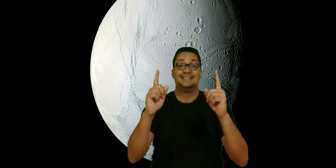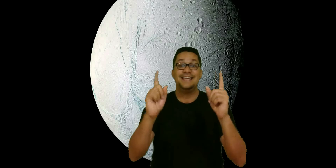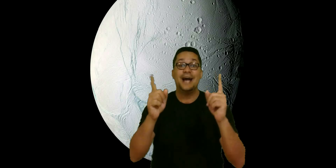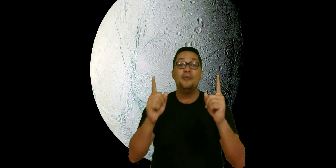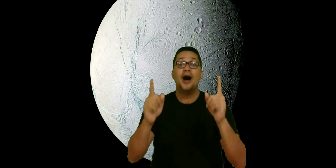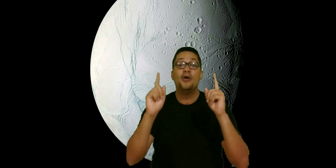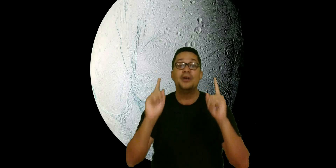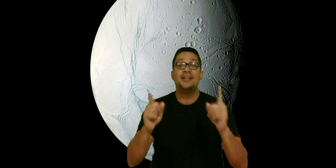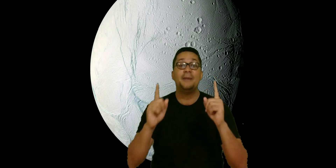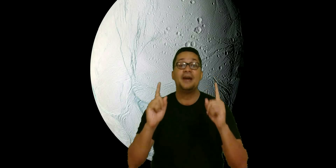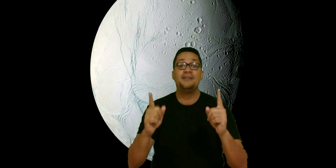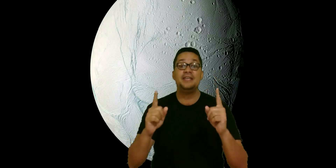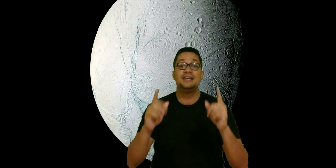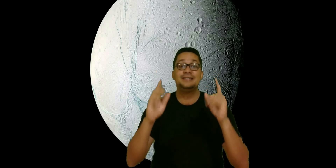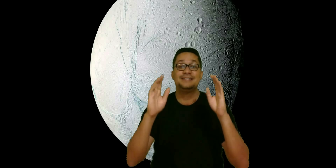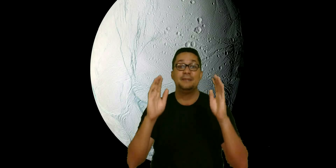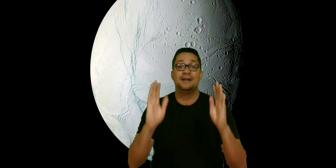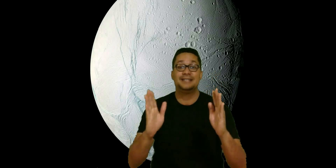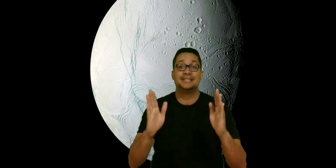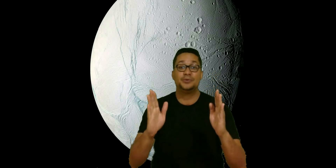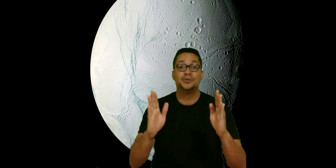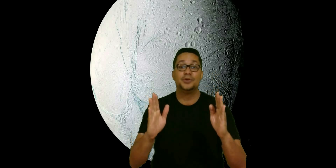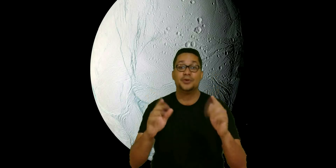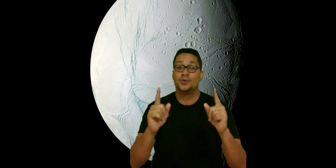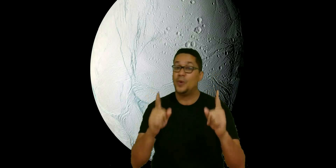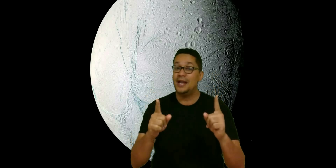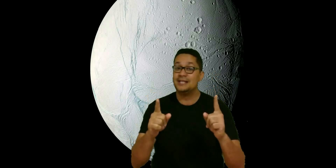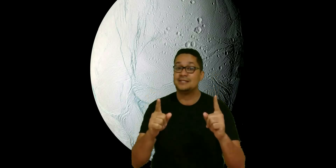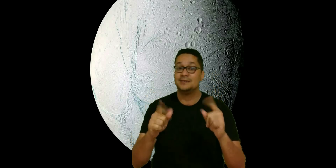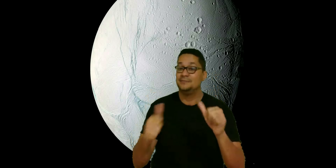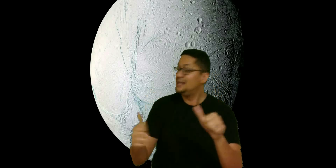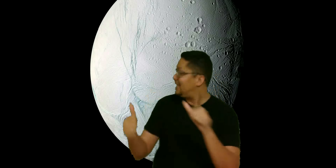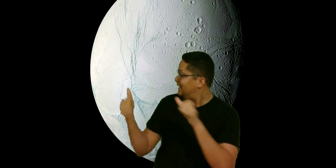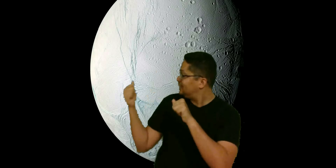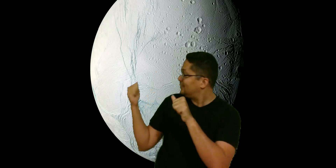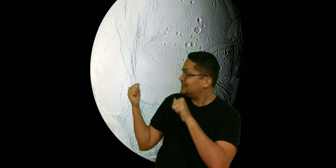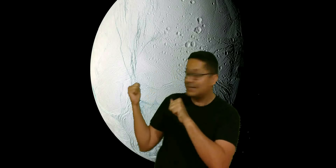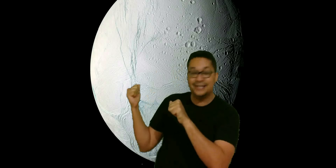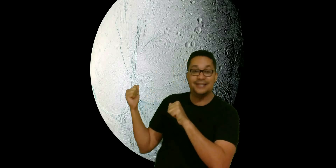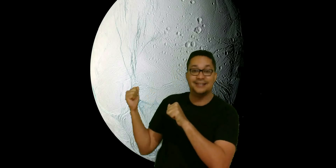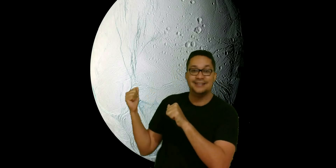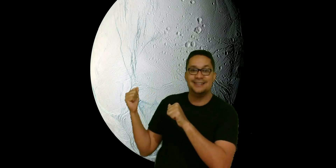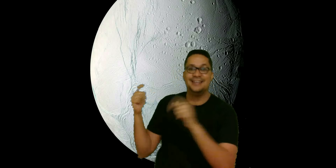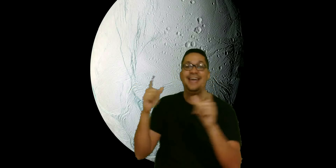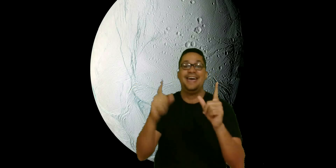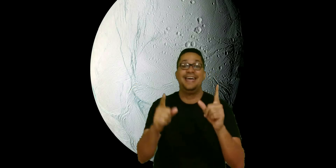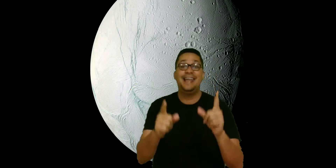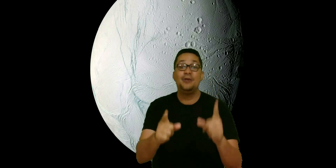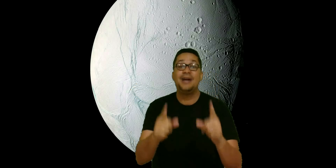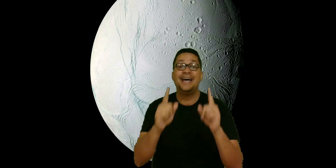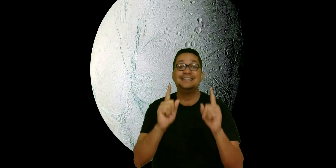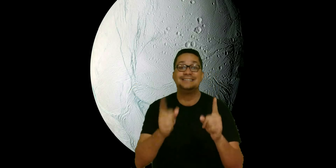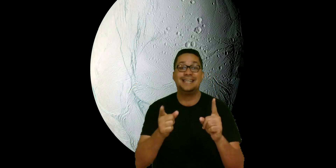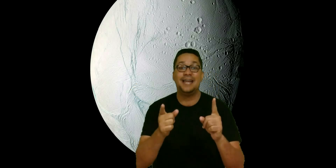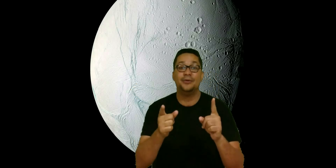Llegamos a una de las maravillas del planeta Saturno. ¿Cuál es? Mira, esto que está aquí. Es la luna Encelado.